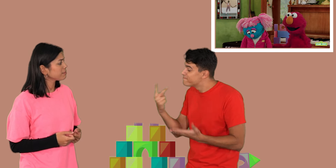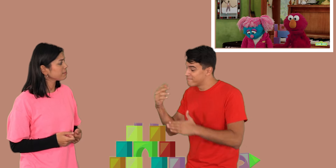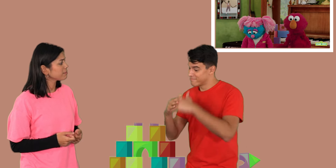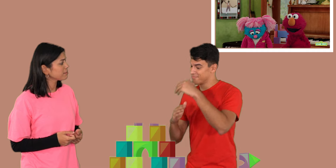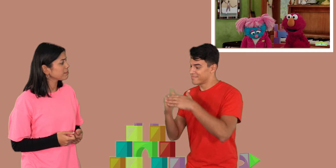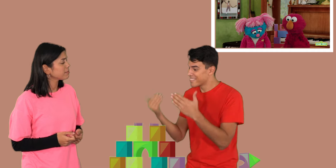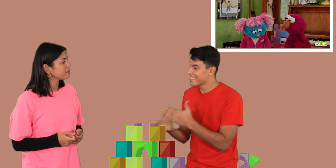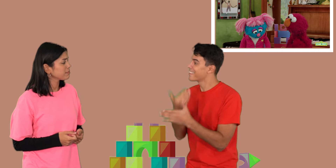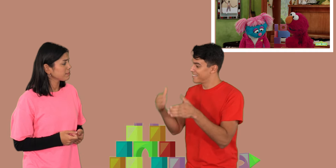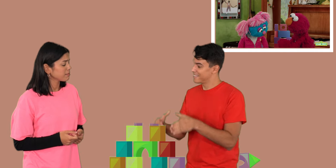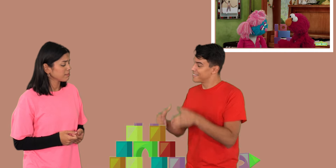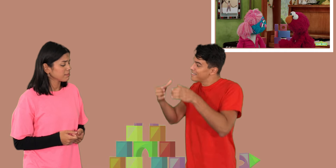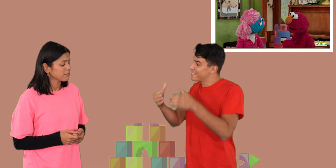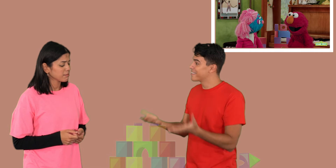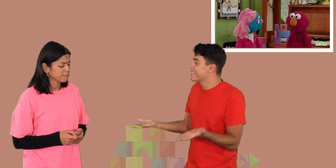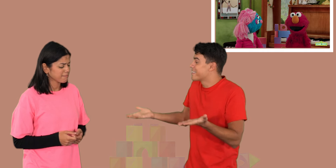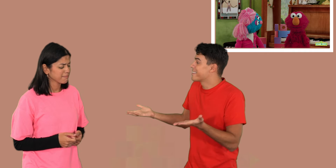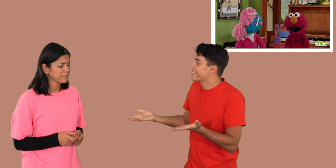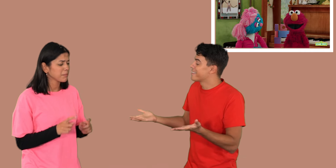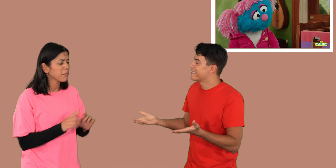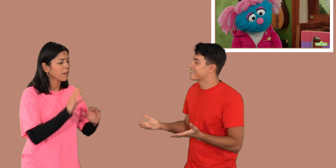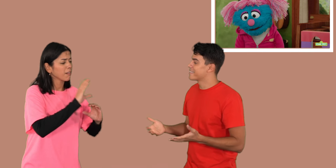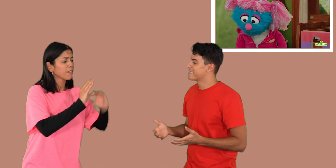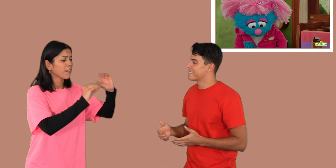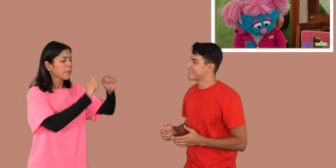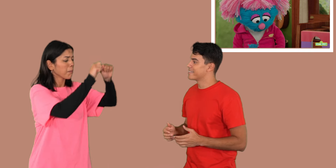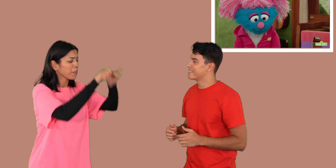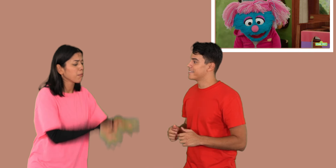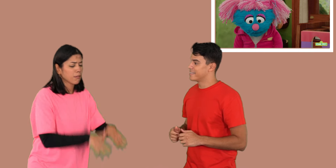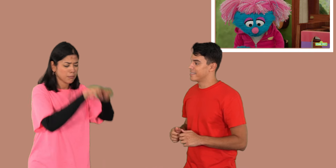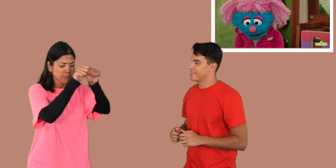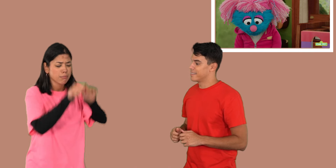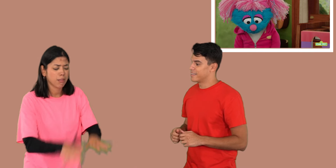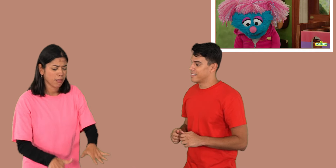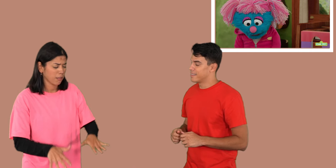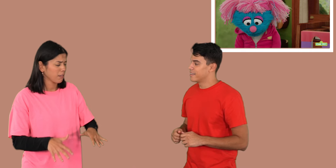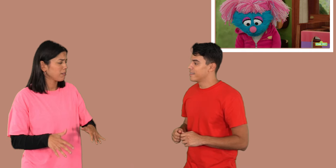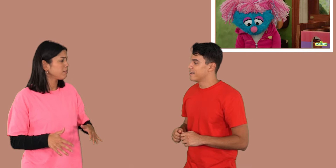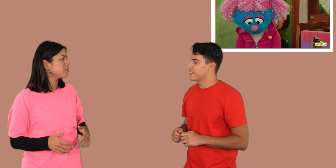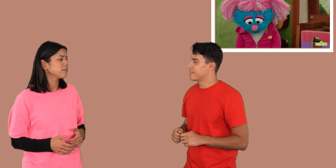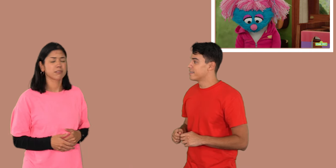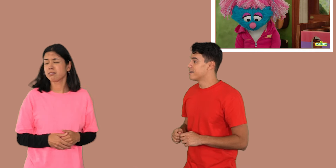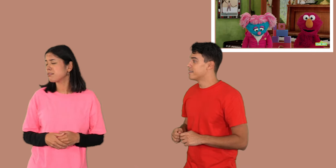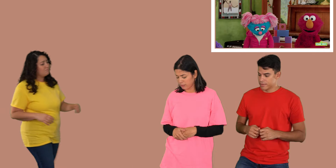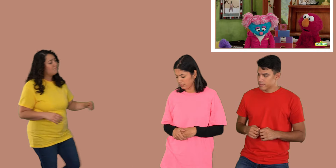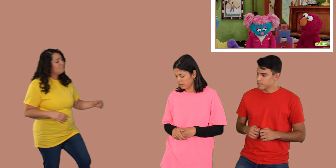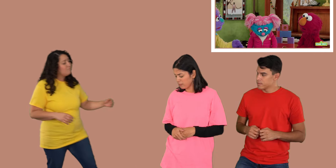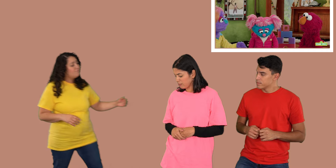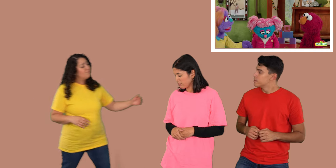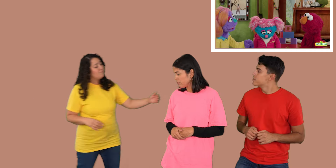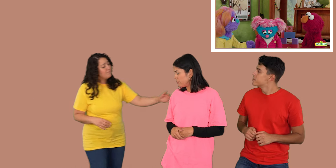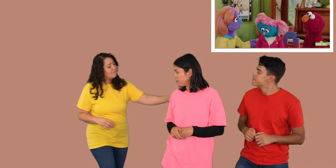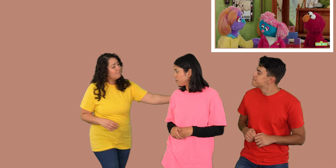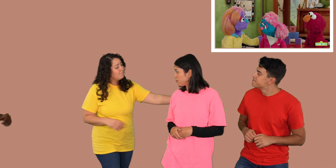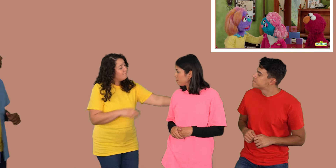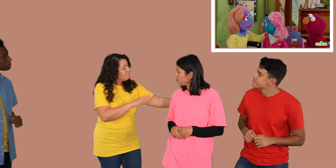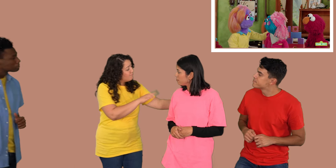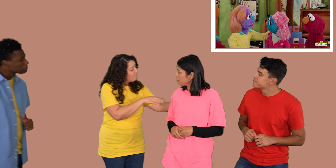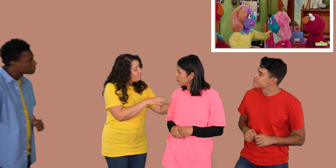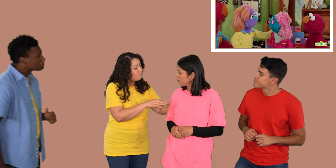y Jessy puedan construir otra torre. Pero los bloques se siguen cayendo. Ay, Jessy, es normal que